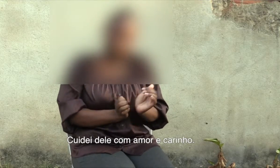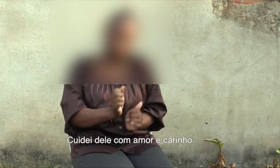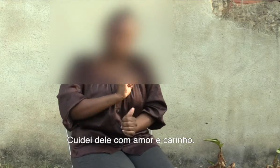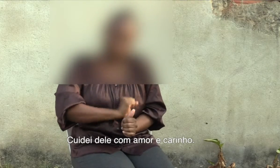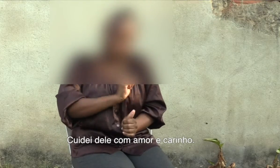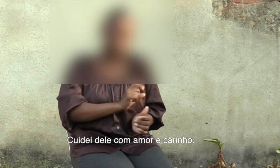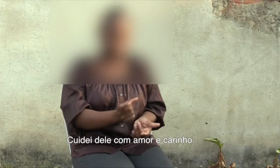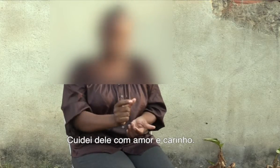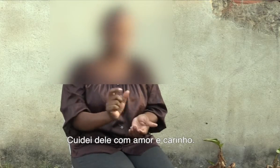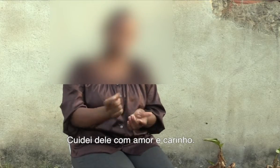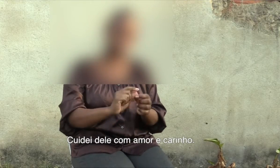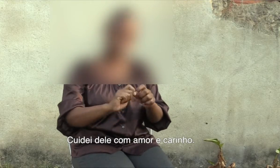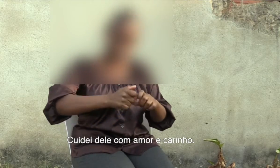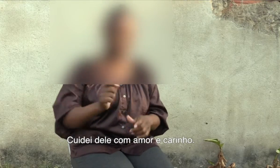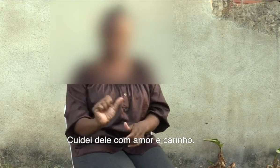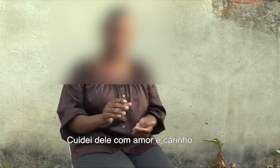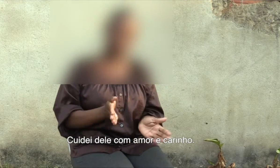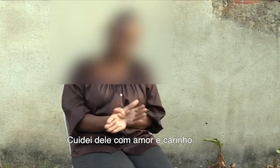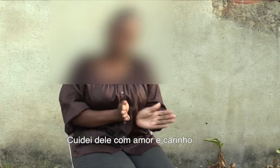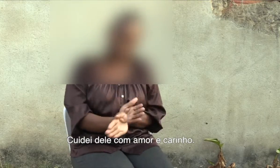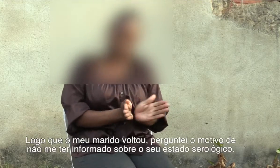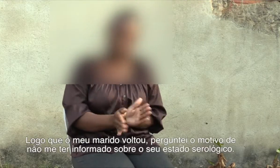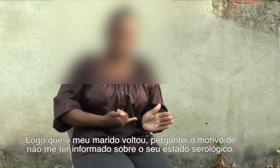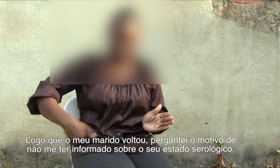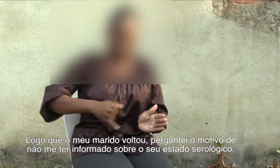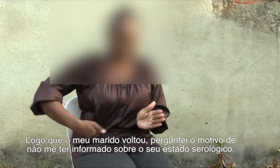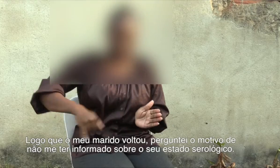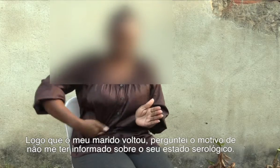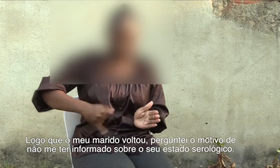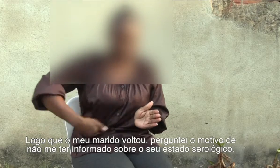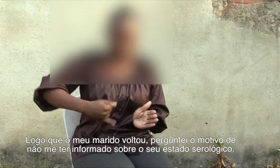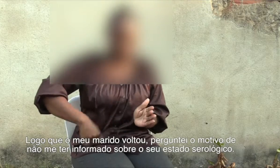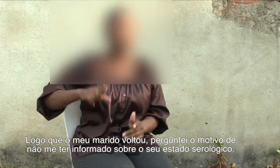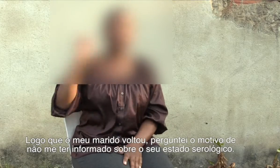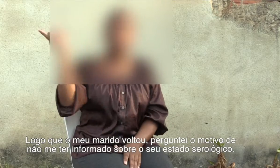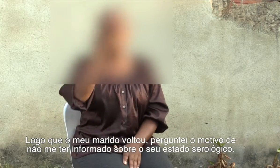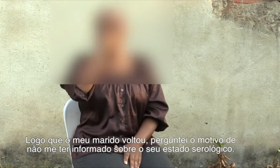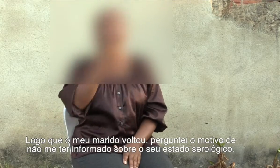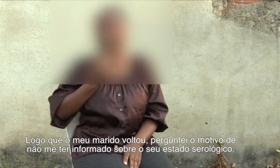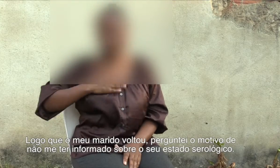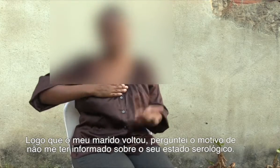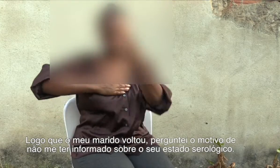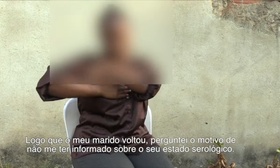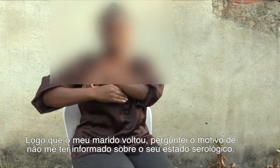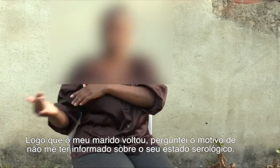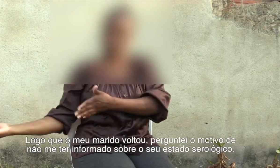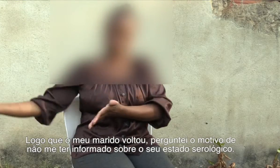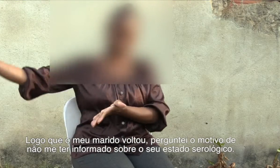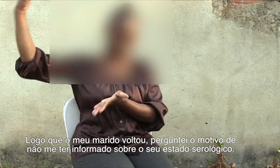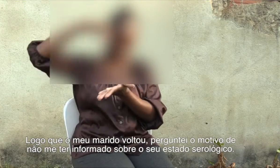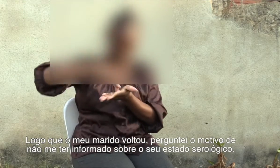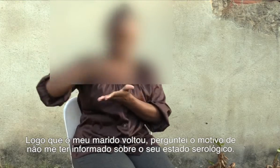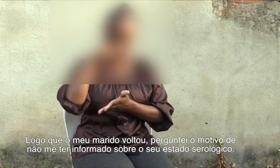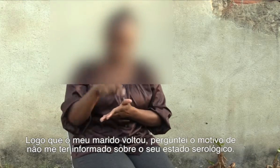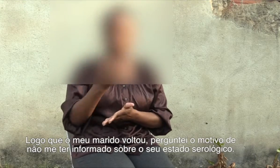e cuidei com amor e carinho. Troquei-o às fraldas sempre. Logo que meu